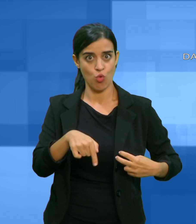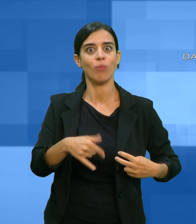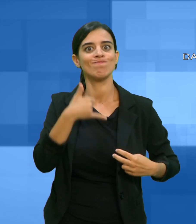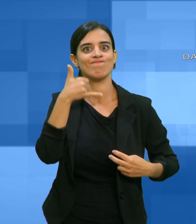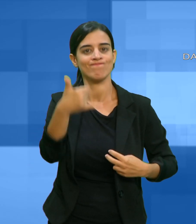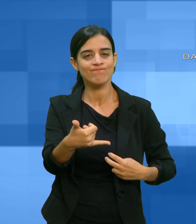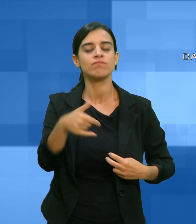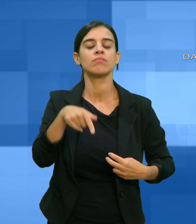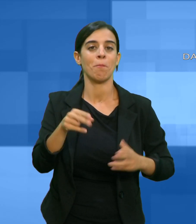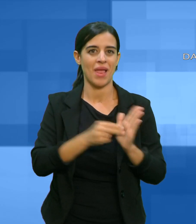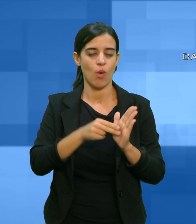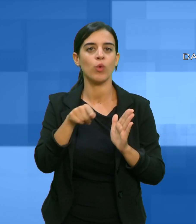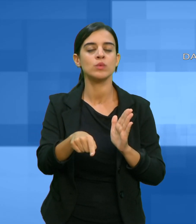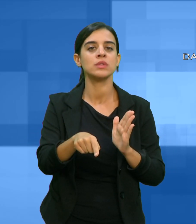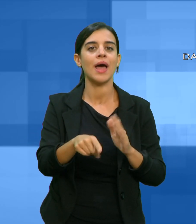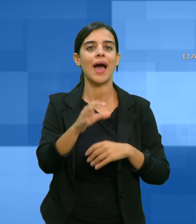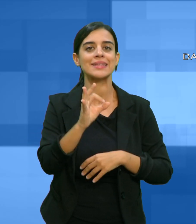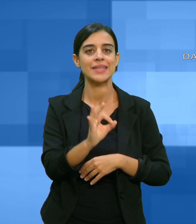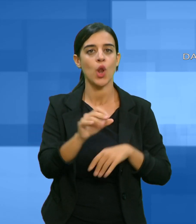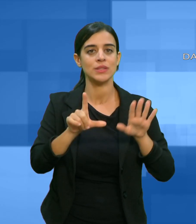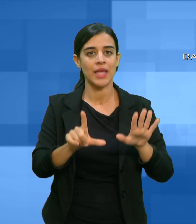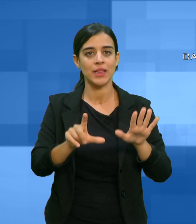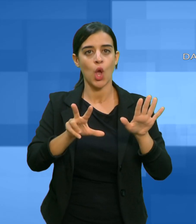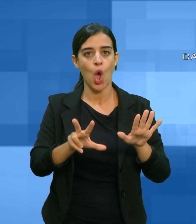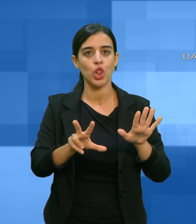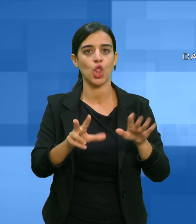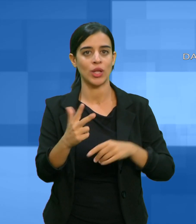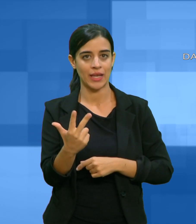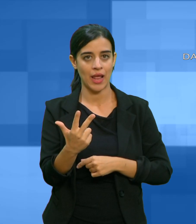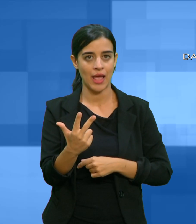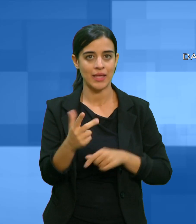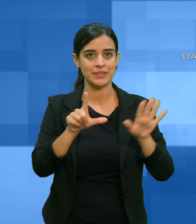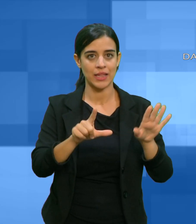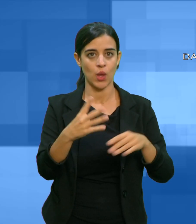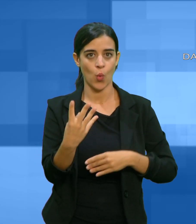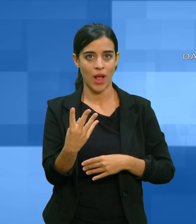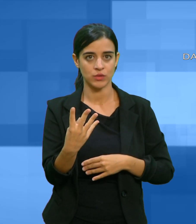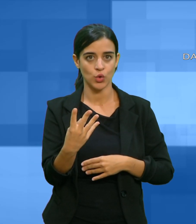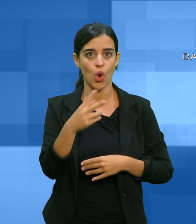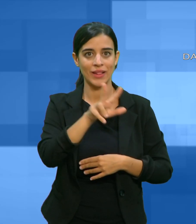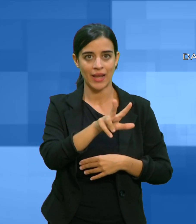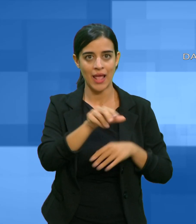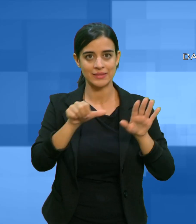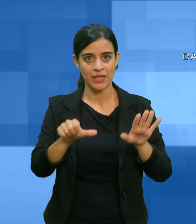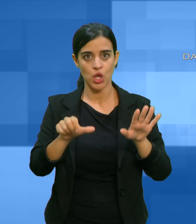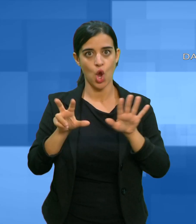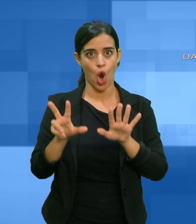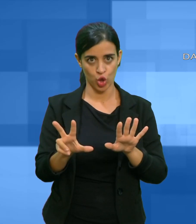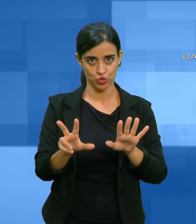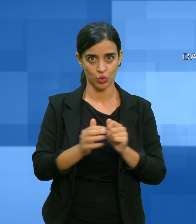il numero 0783 74368 il